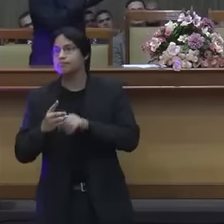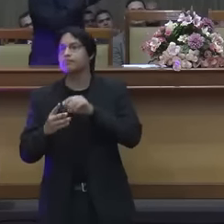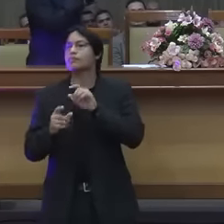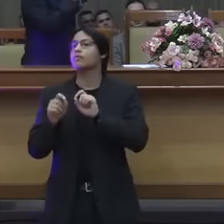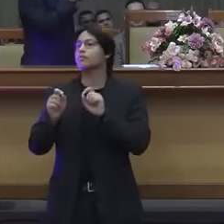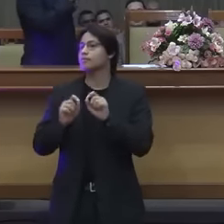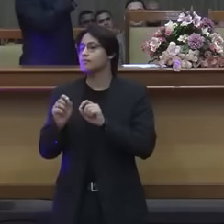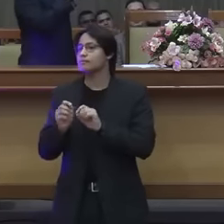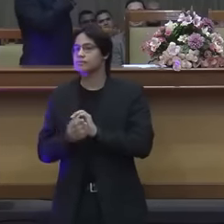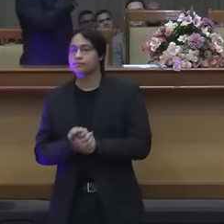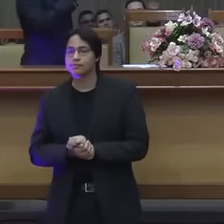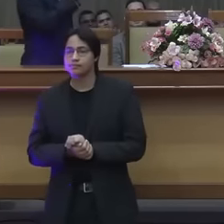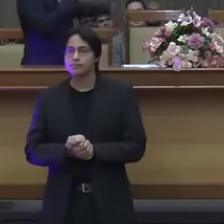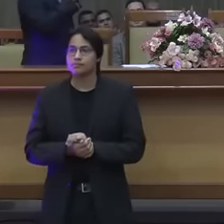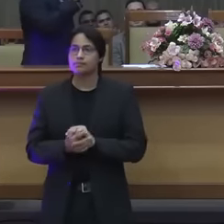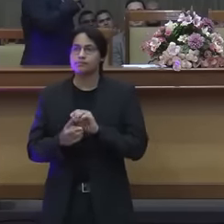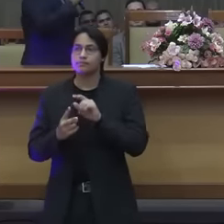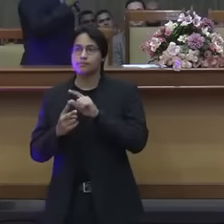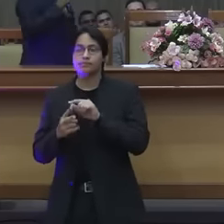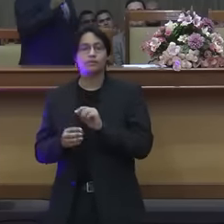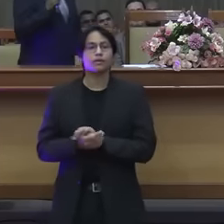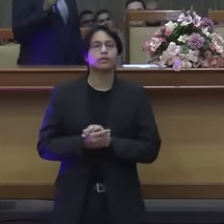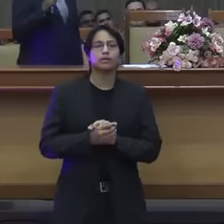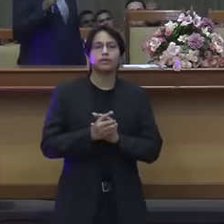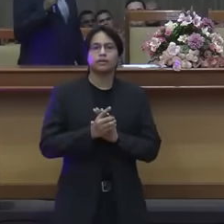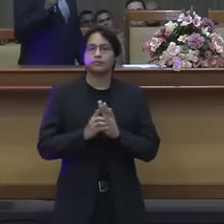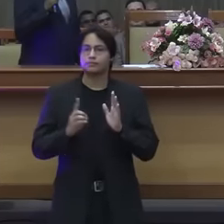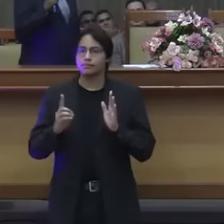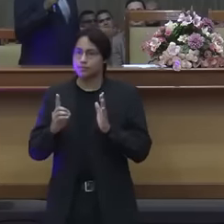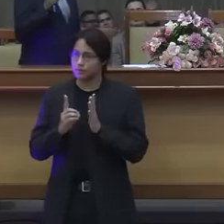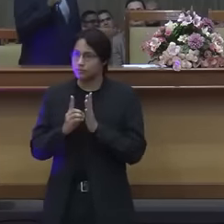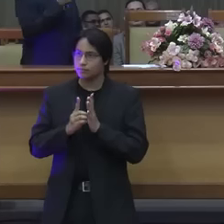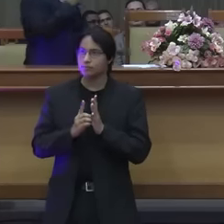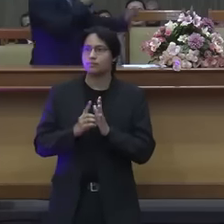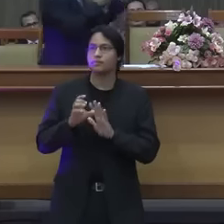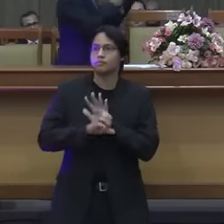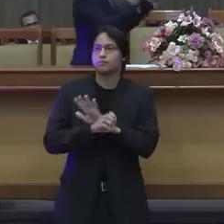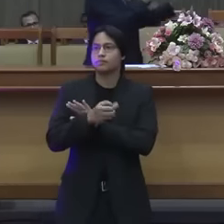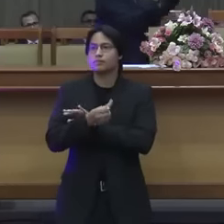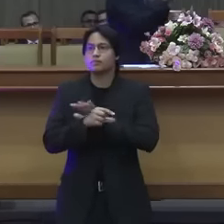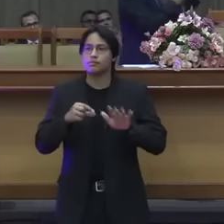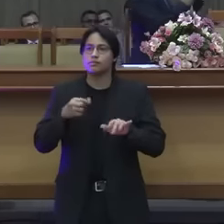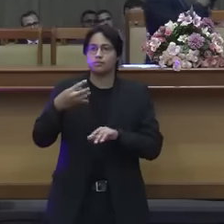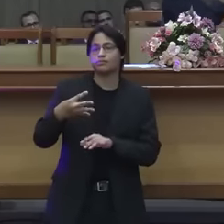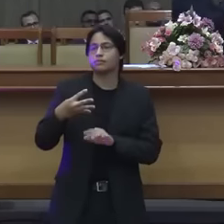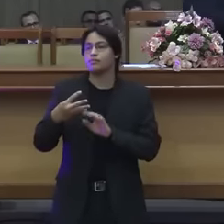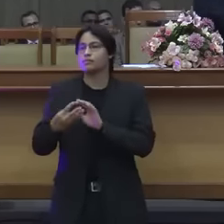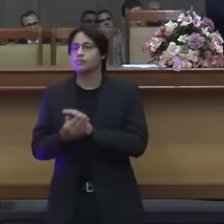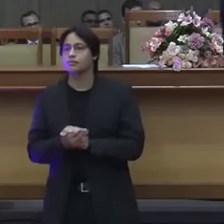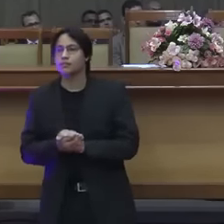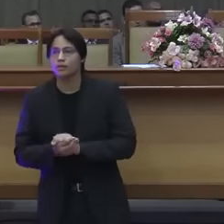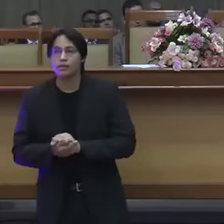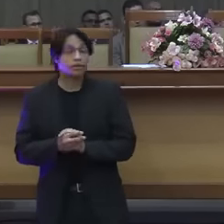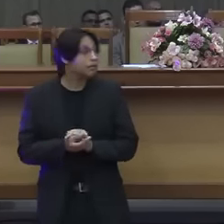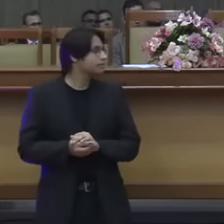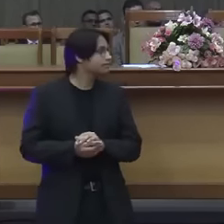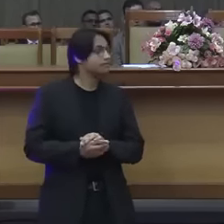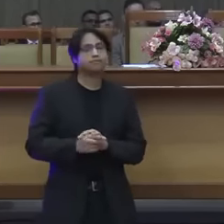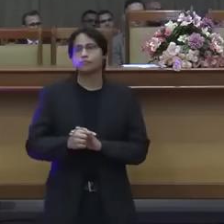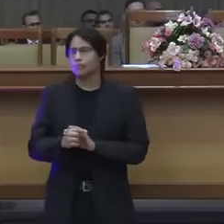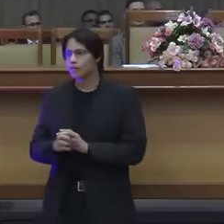no chema eu quero o nome seis quatro ouve Israel o senhor teu Deus é o único